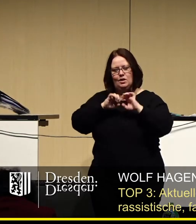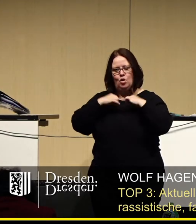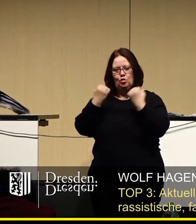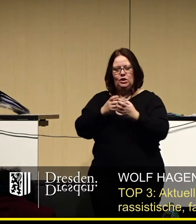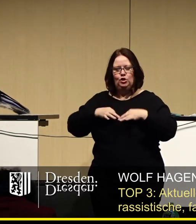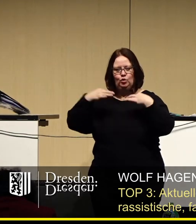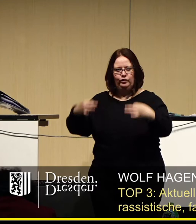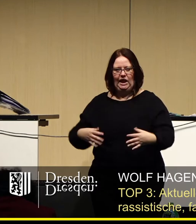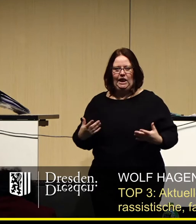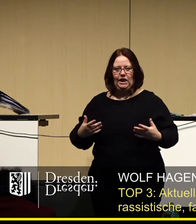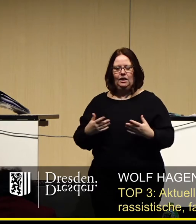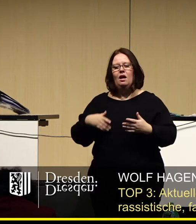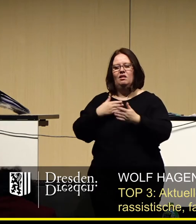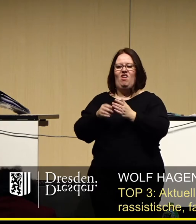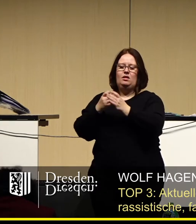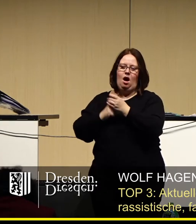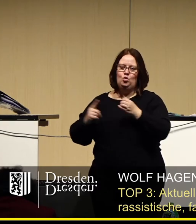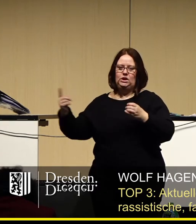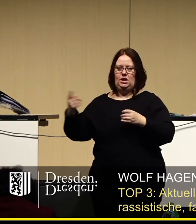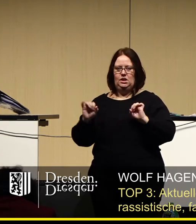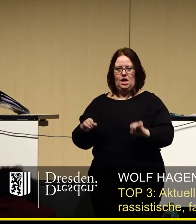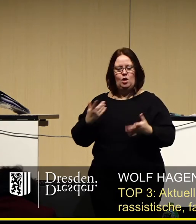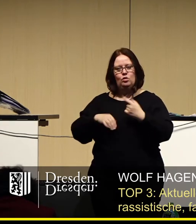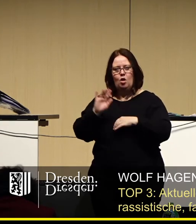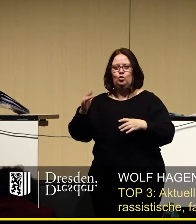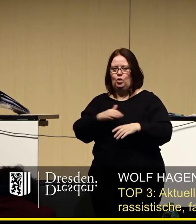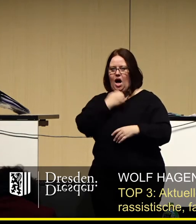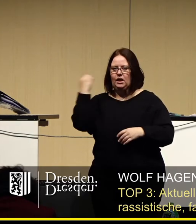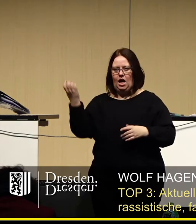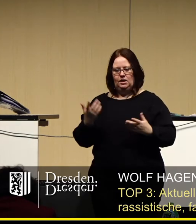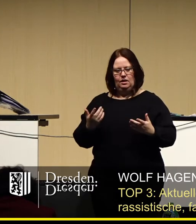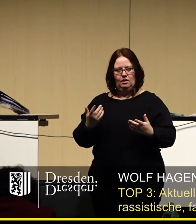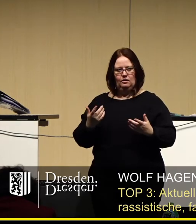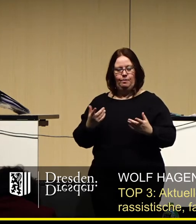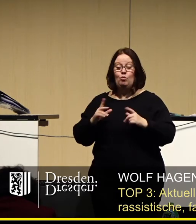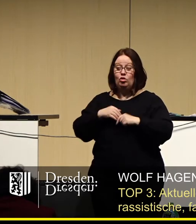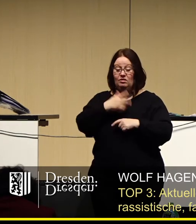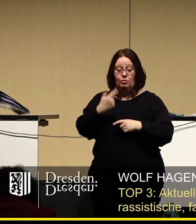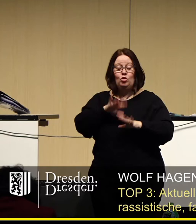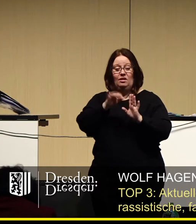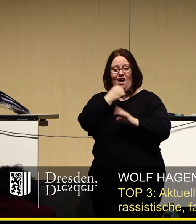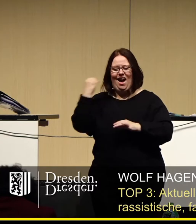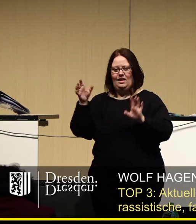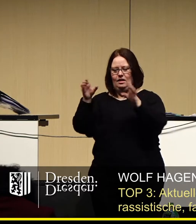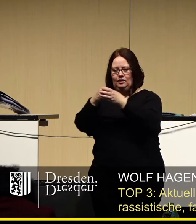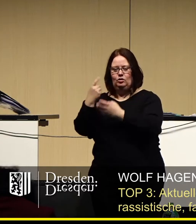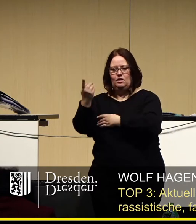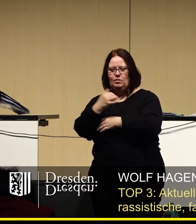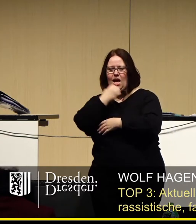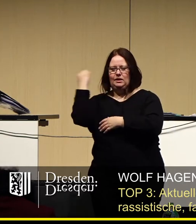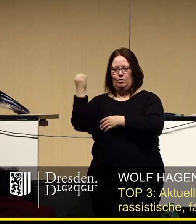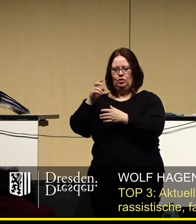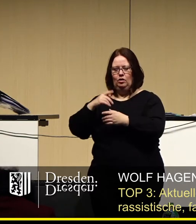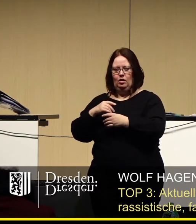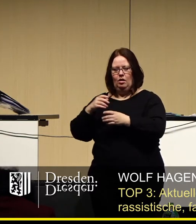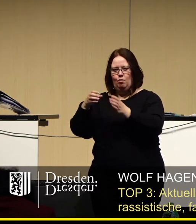unzufrieden sind, weiter auszugrenzen und zu radikalisieren. Diejenigen, die sich radikalisiert haben, die extremistische